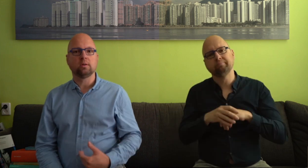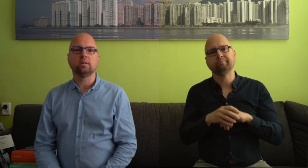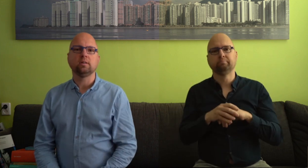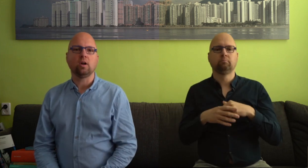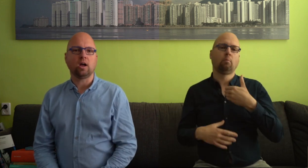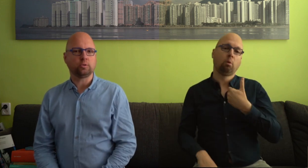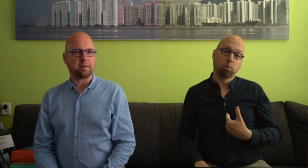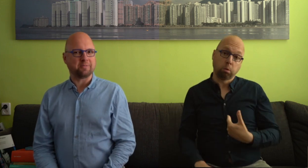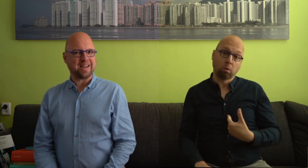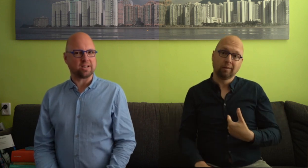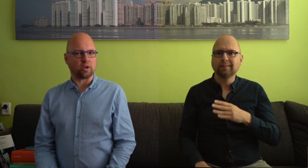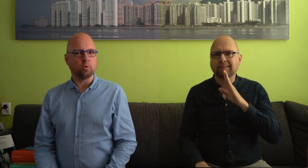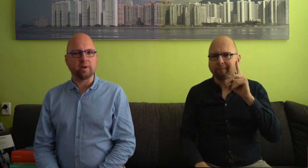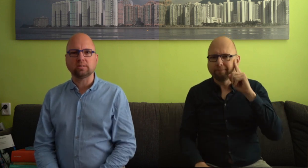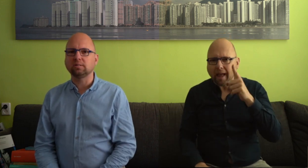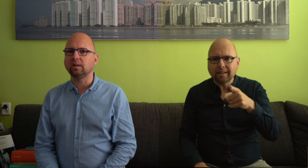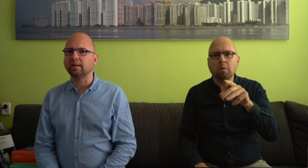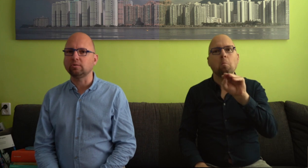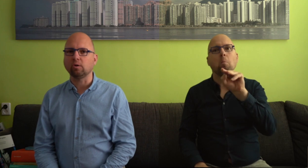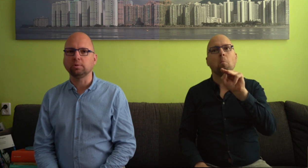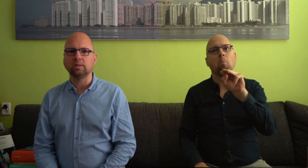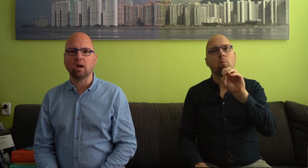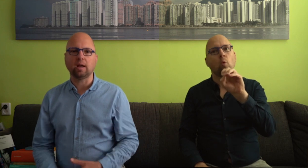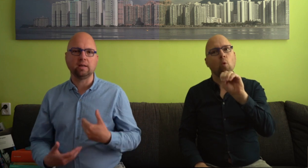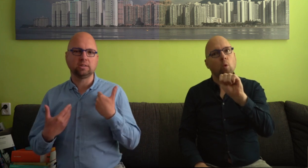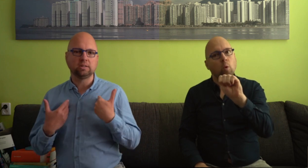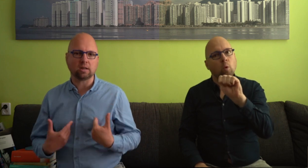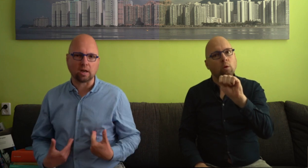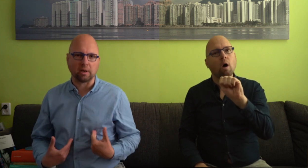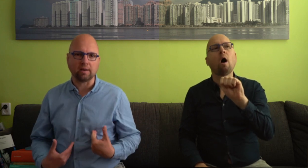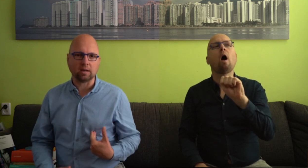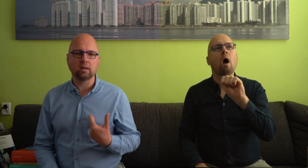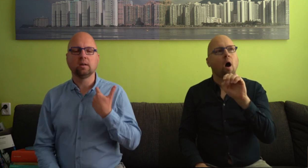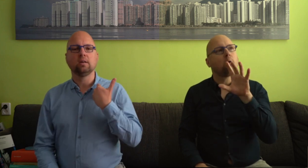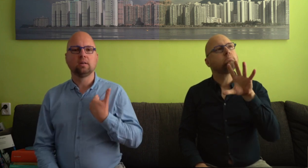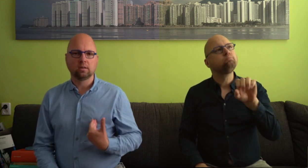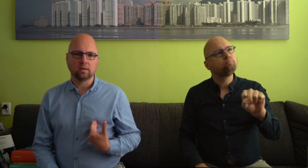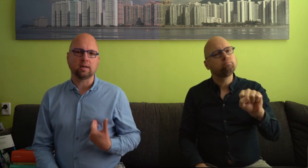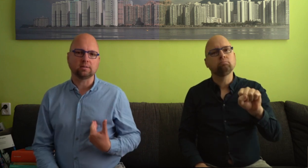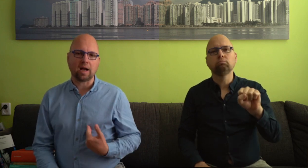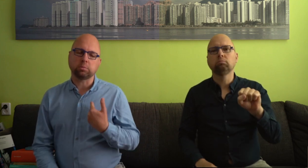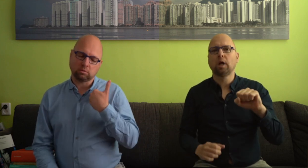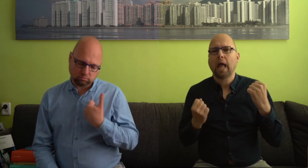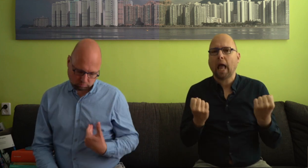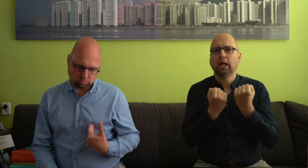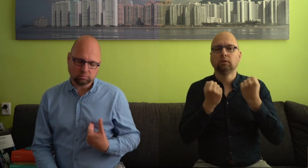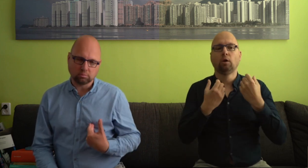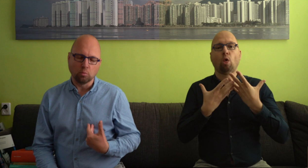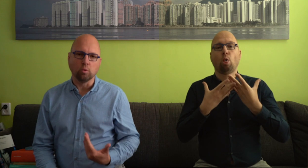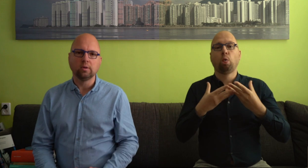Moe, als u eenmaal weet dat dat moe is, dan denkt u ook misschien, alle energie zakt uit mij weg. Ik ga slapen, moe.